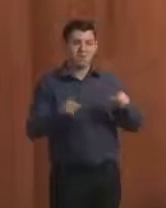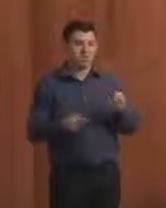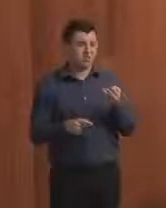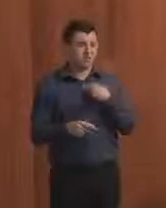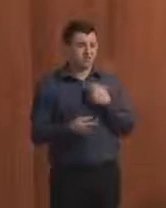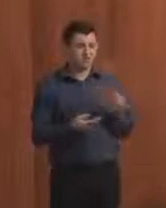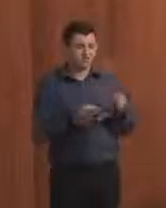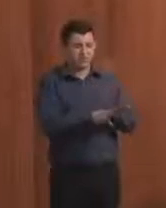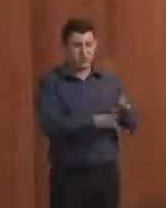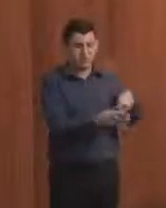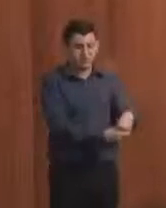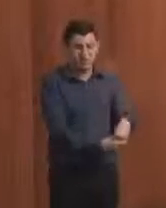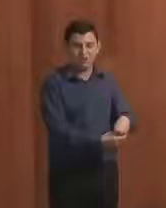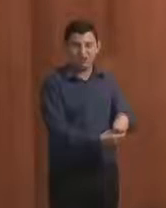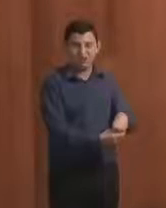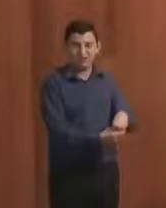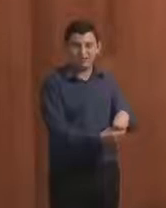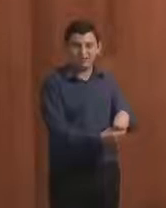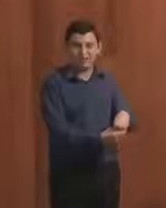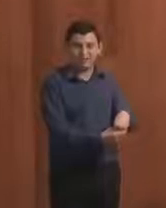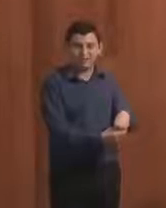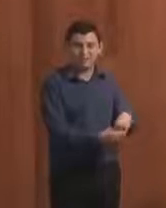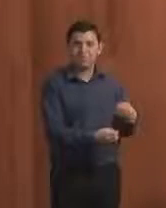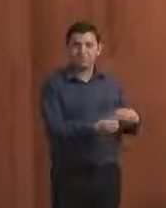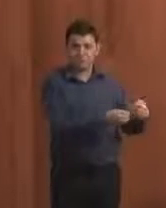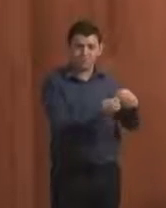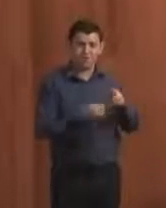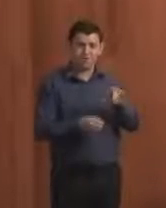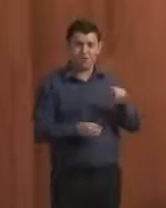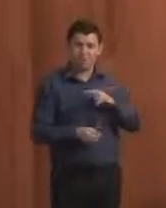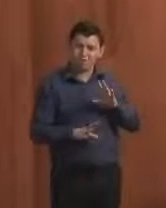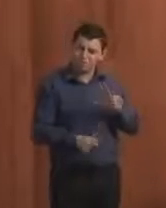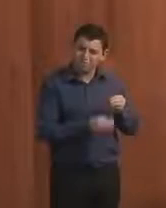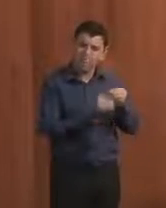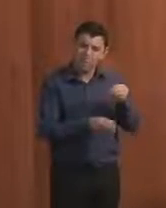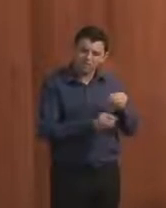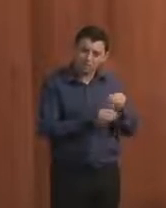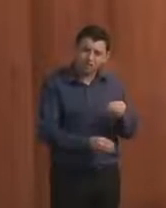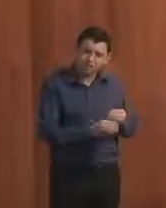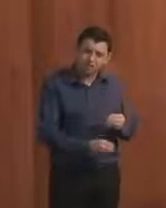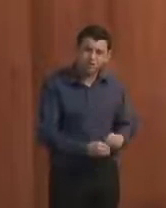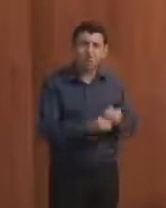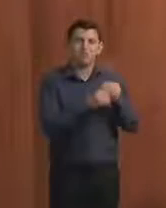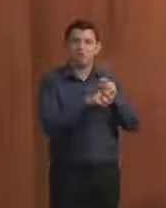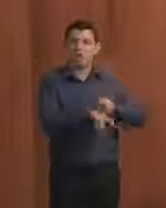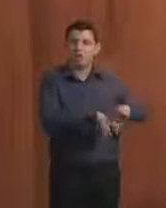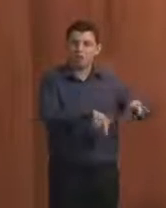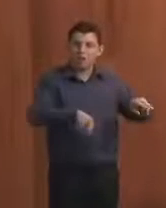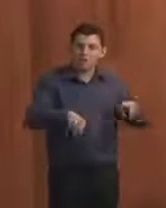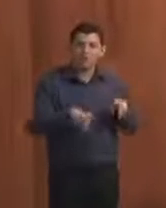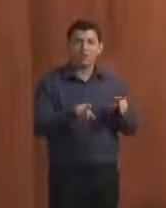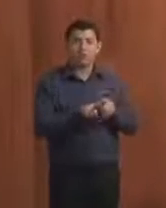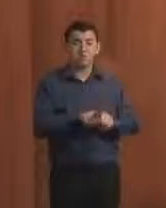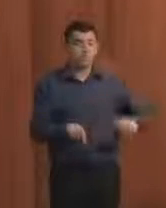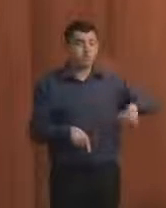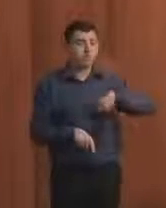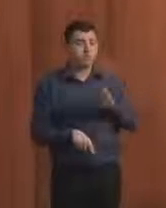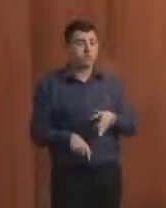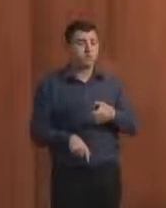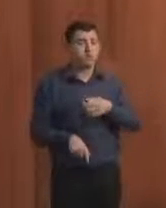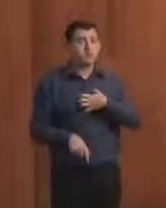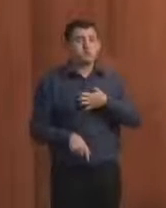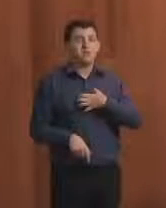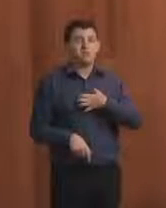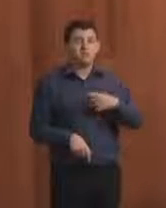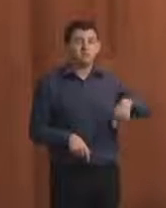a eles. A sabe que ainda tem bastante dificuldade de implementação da lei em outras esferas. Nesse sentido, a gente